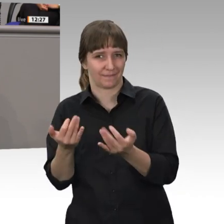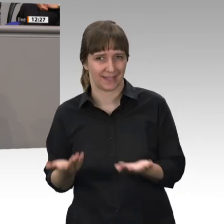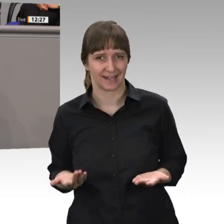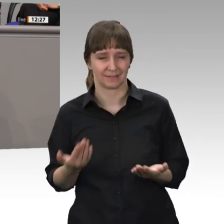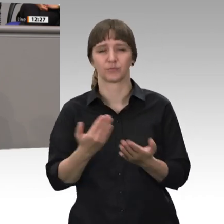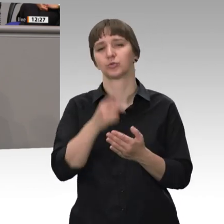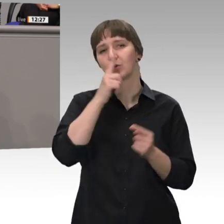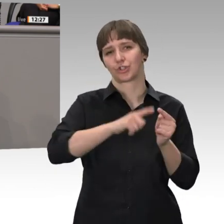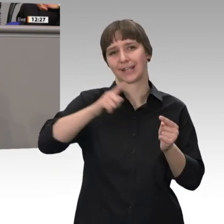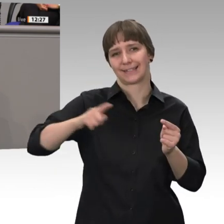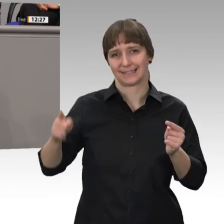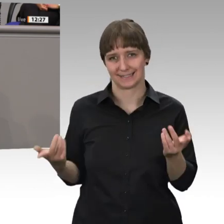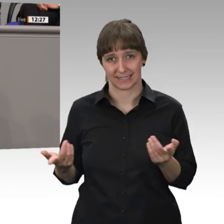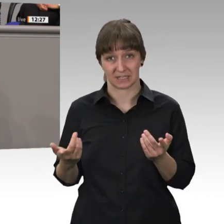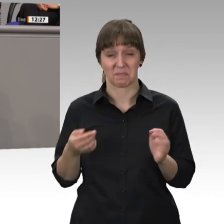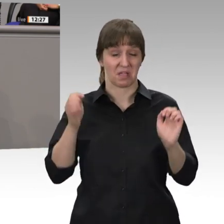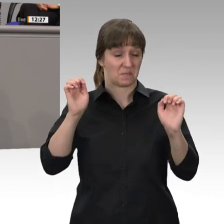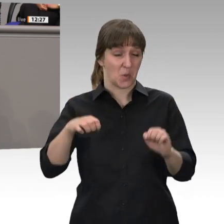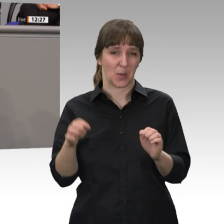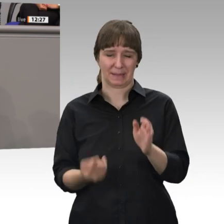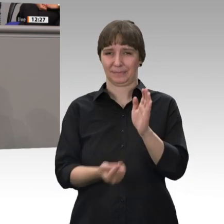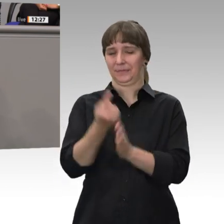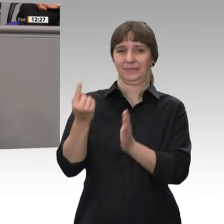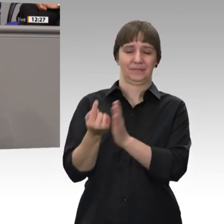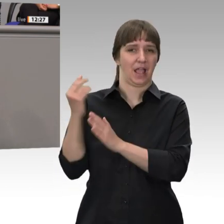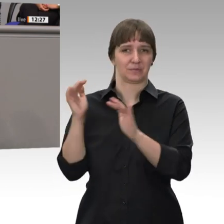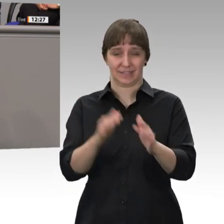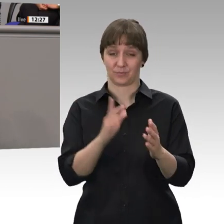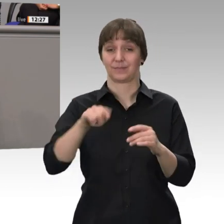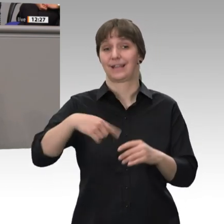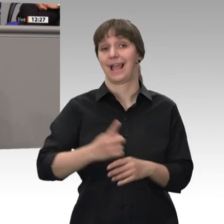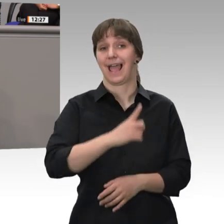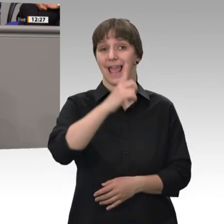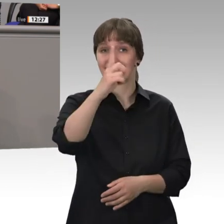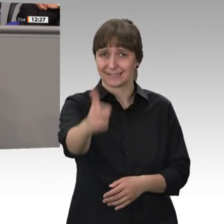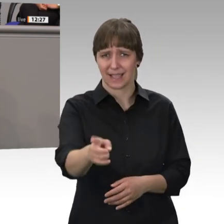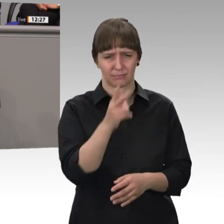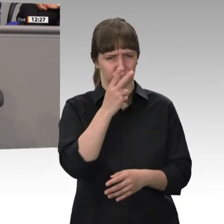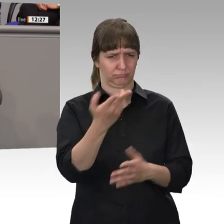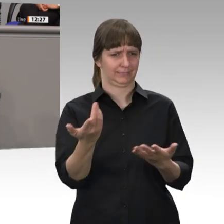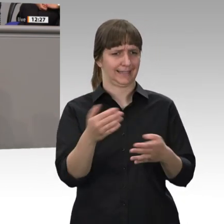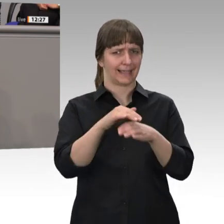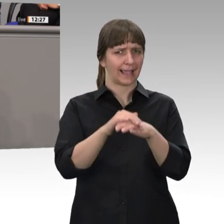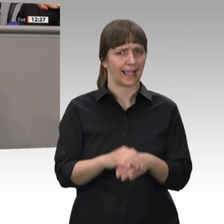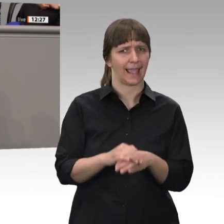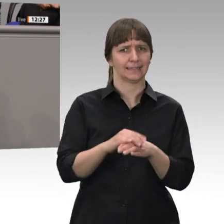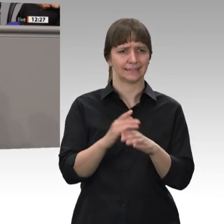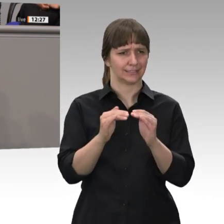unter Umständen kuriose Auswirkungen. Wir werden nämlich im nächsten Jahr erleben, dass das Rentenniveau steigt, weil die Löhne wahrscheinlich nicht so stark